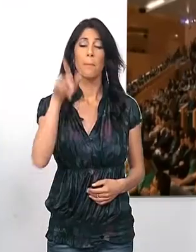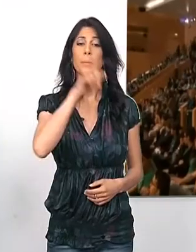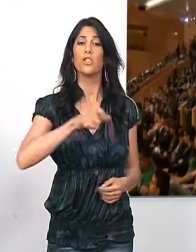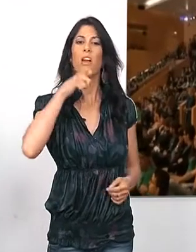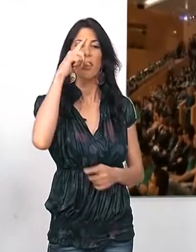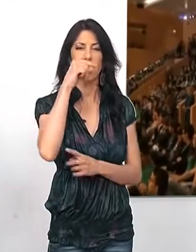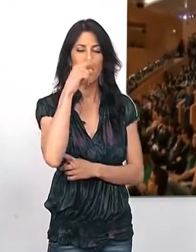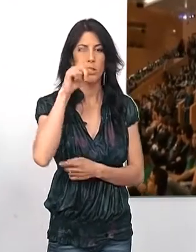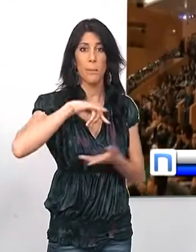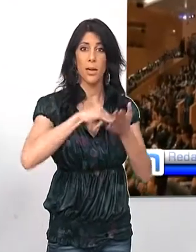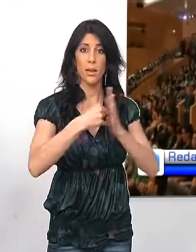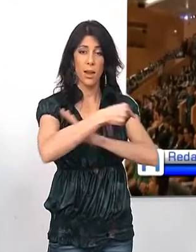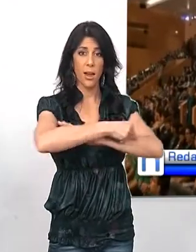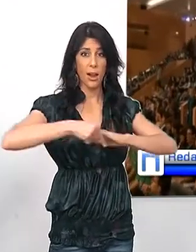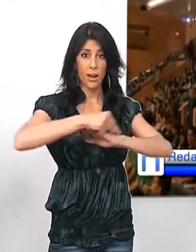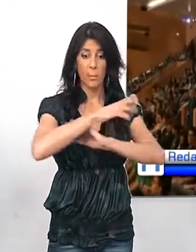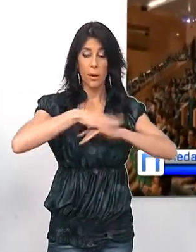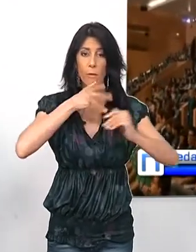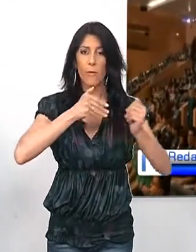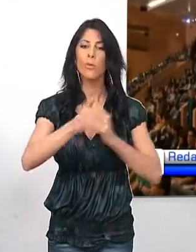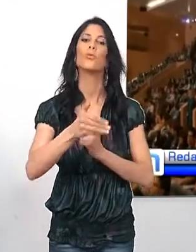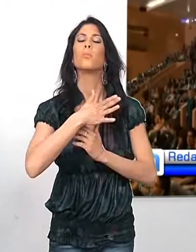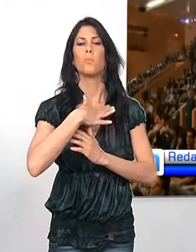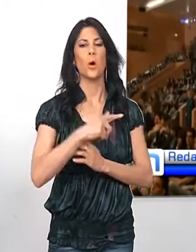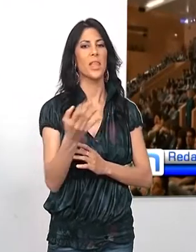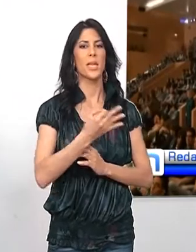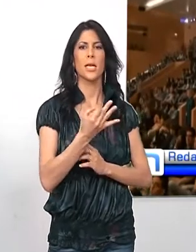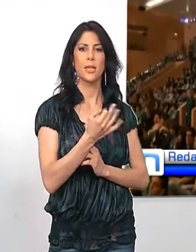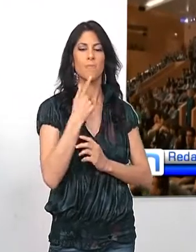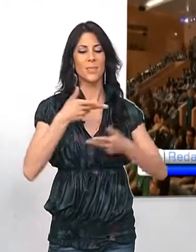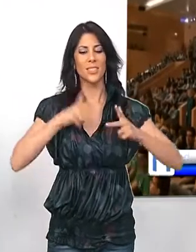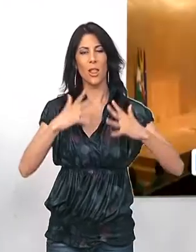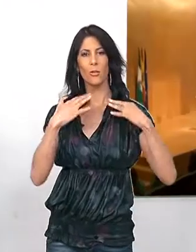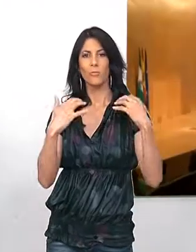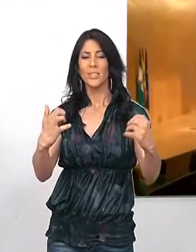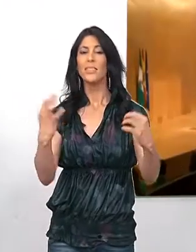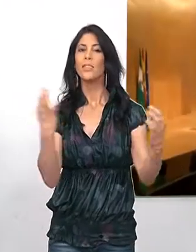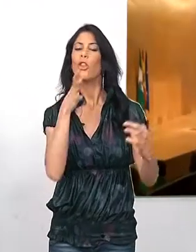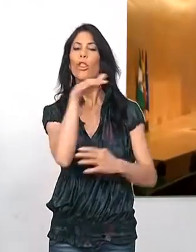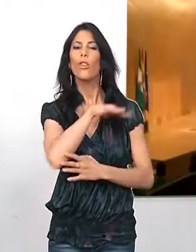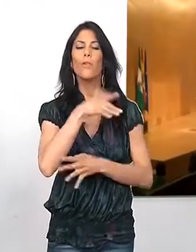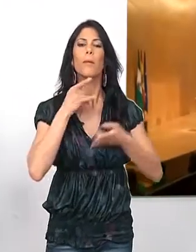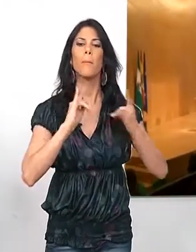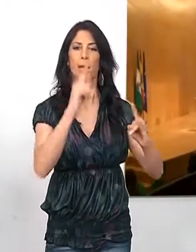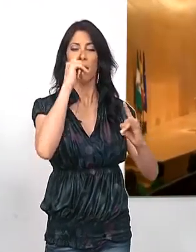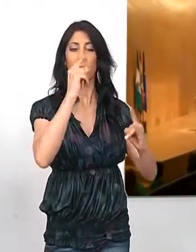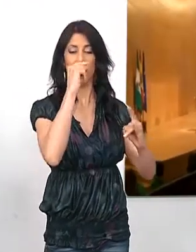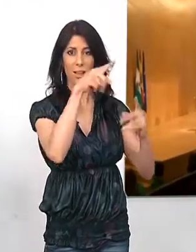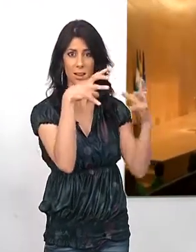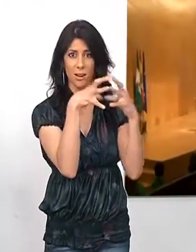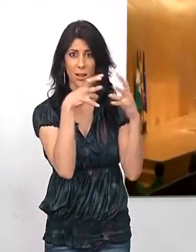Los científicos, ingenieros e incluso astronautas del futuro pueden estar sentados en este anfiteatro del Parque de las Ciencias de Granada.